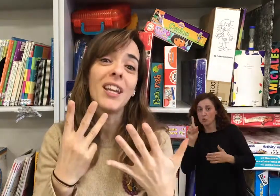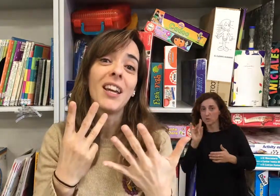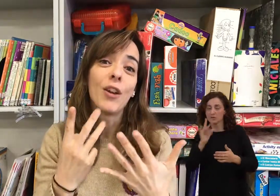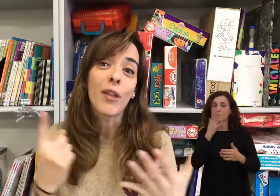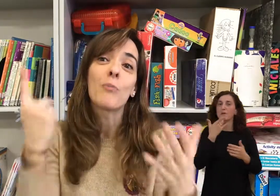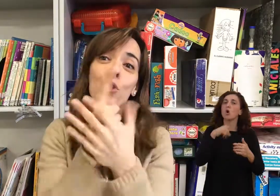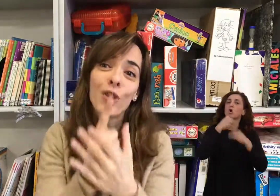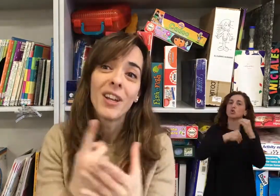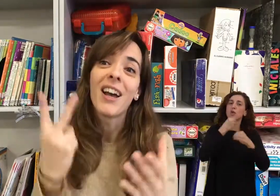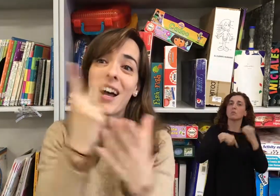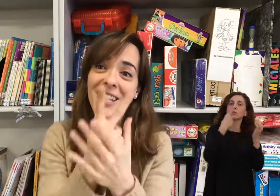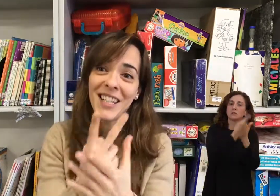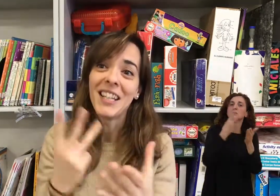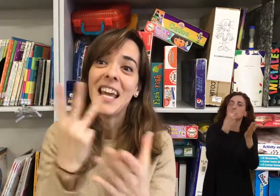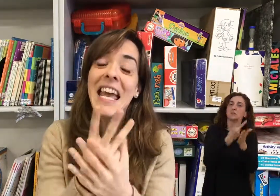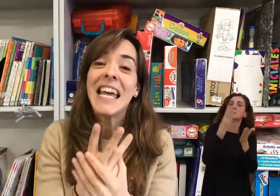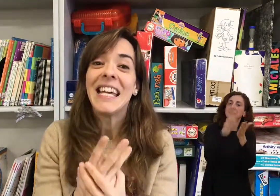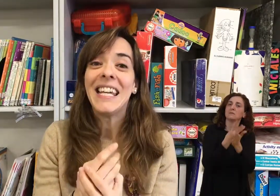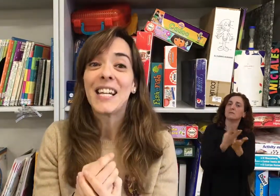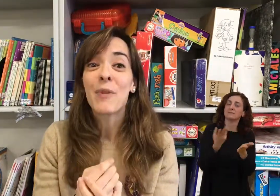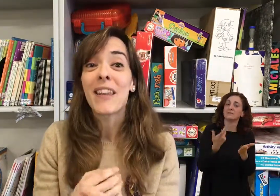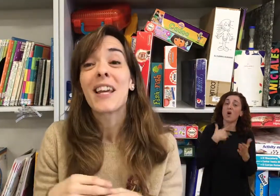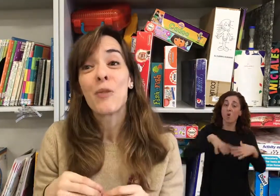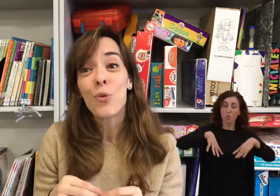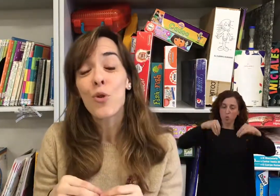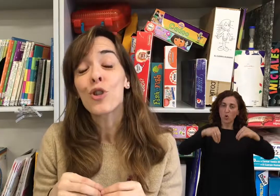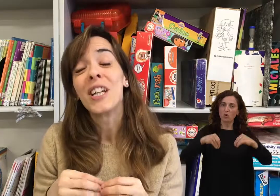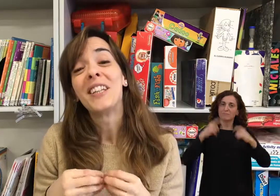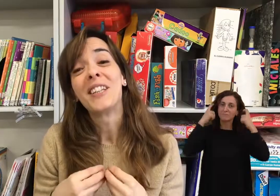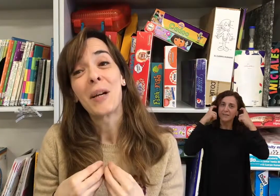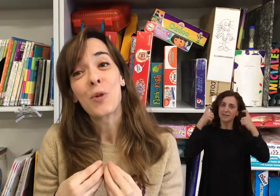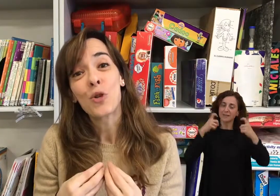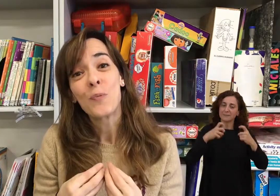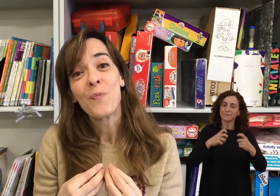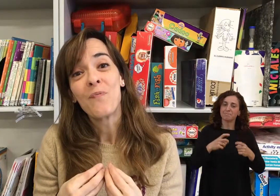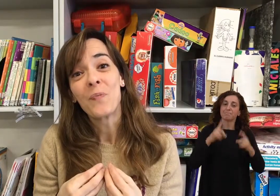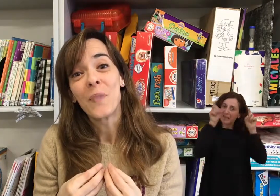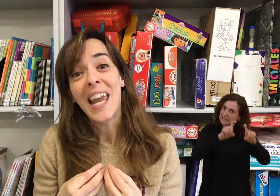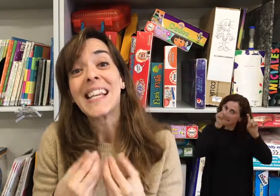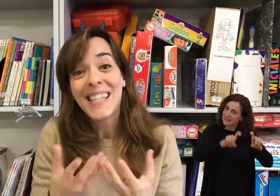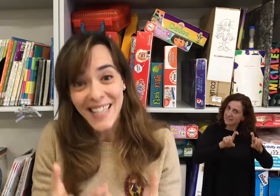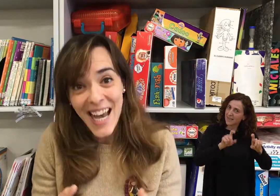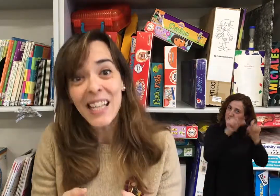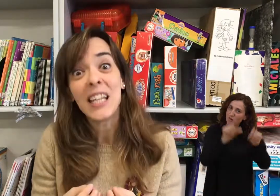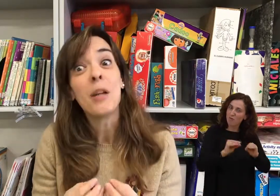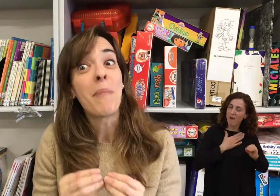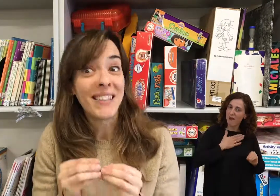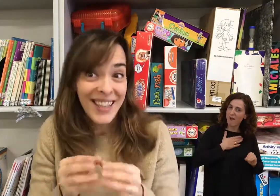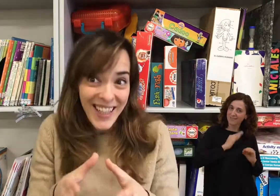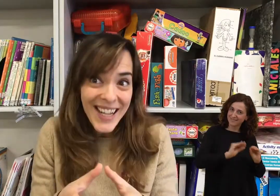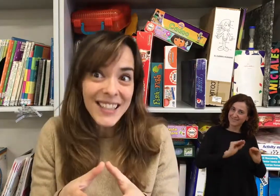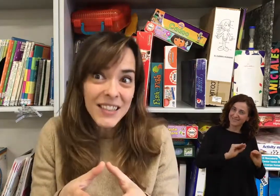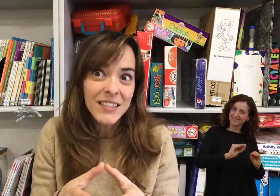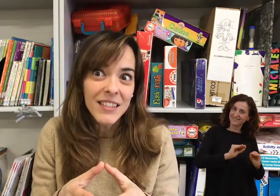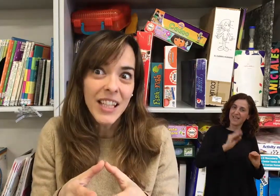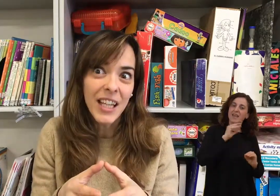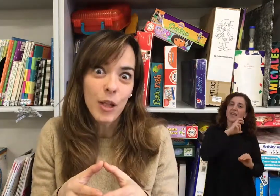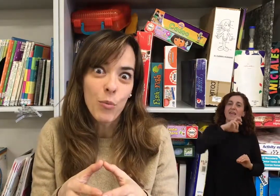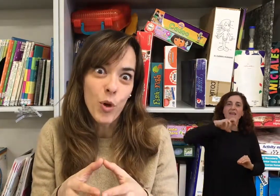lo hacemos así. Y es verdad que aquí en Burgos intentamos enseñar y mantener, bueno,